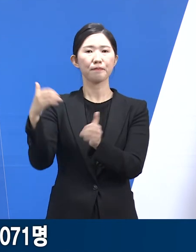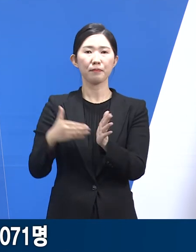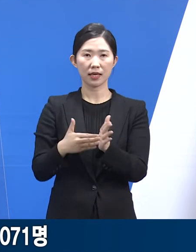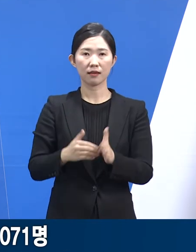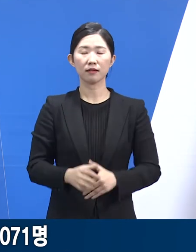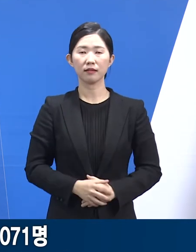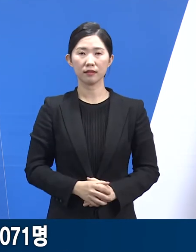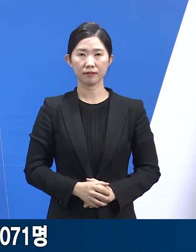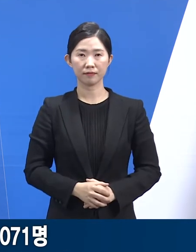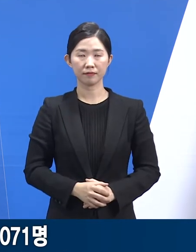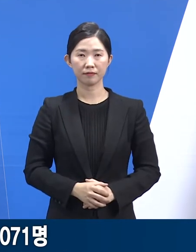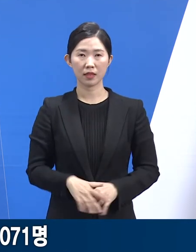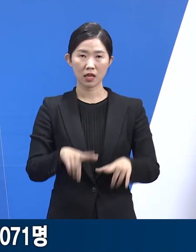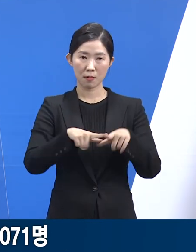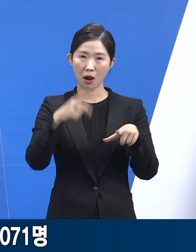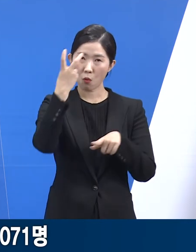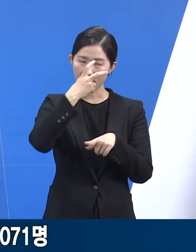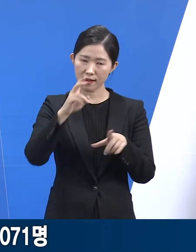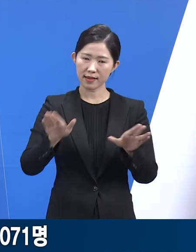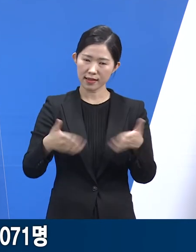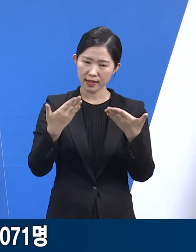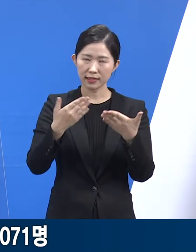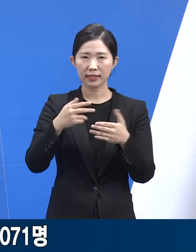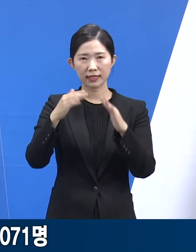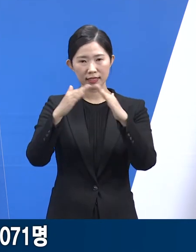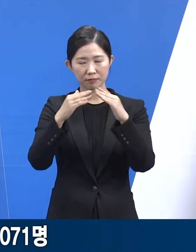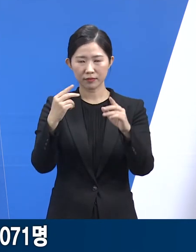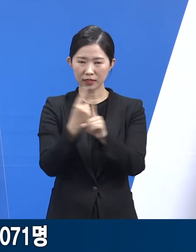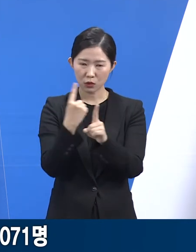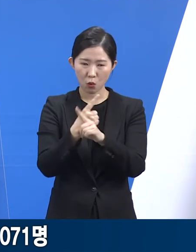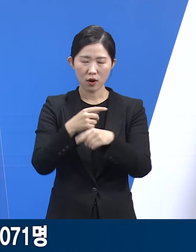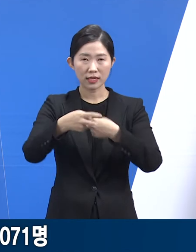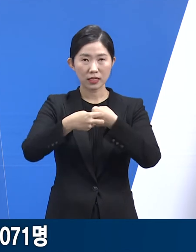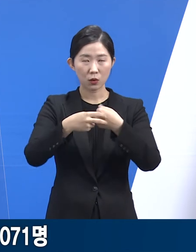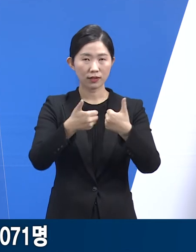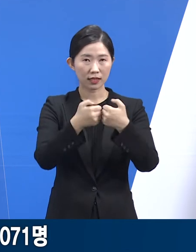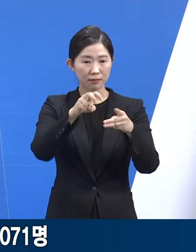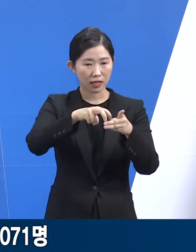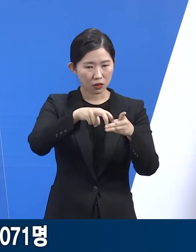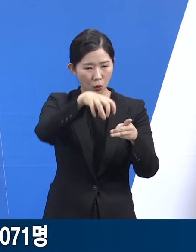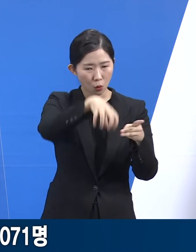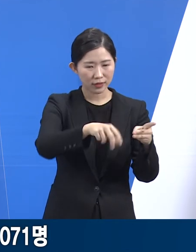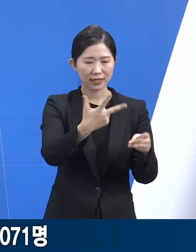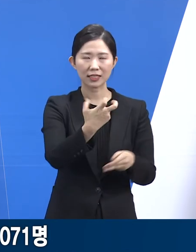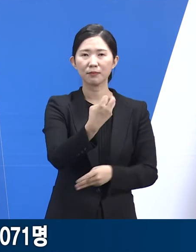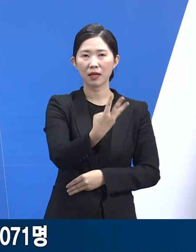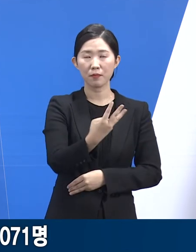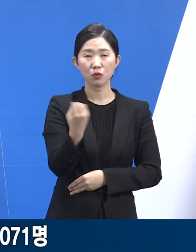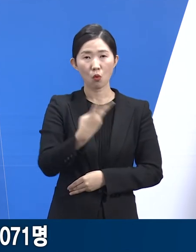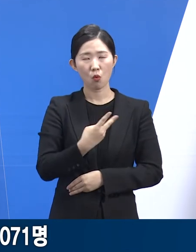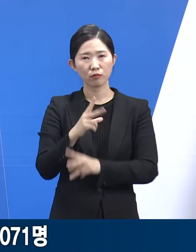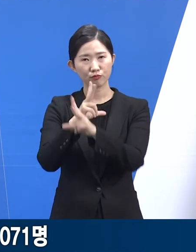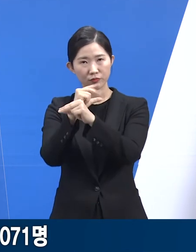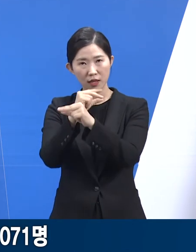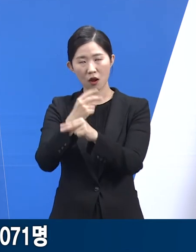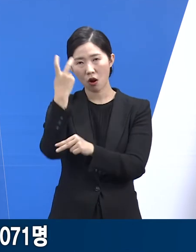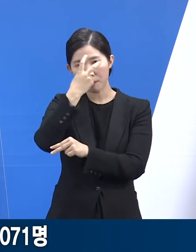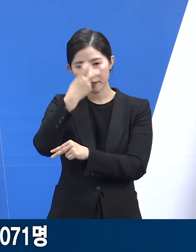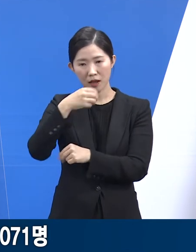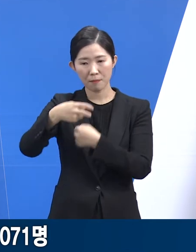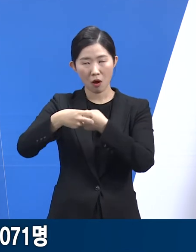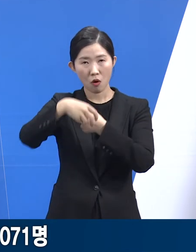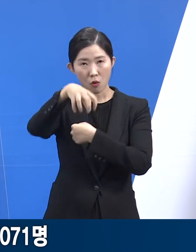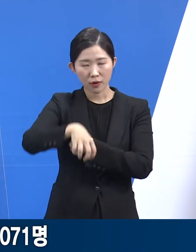일반관리군 재택치료 오류상담센터는 73개소이며 비대면 진료가 가능한 동네 병원은 2